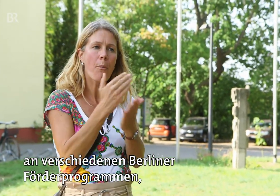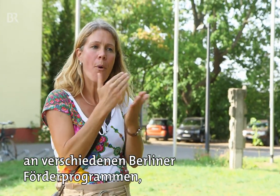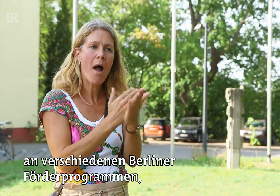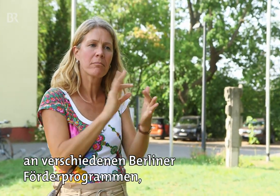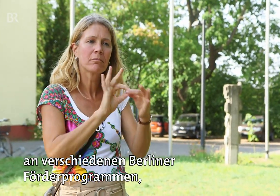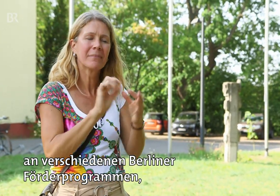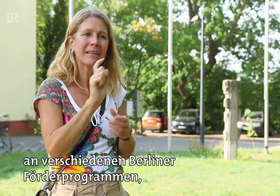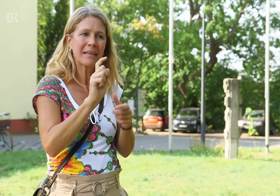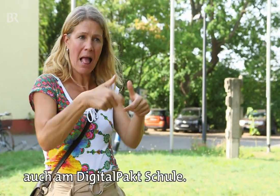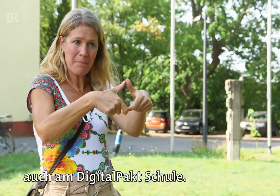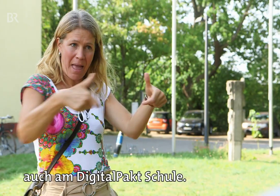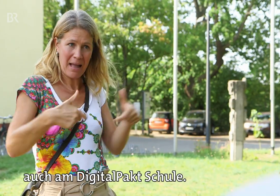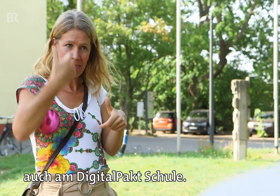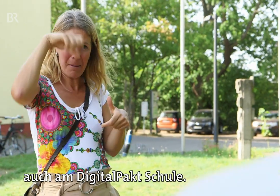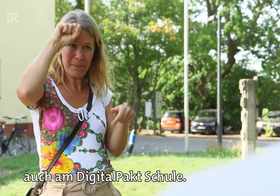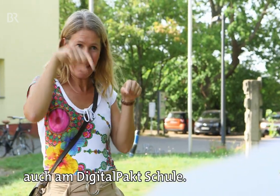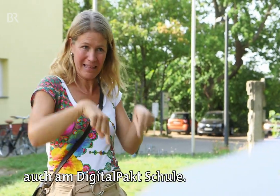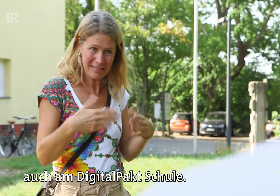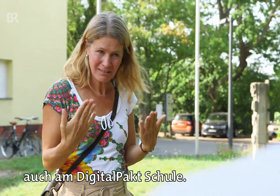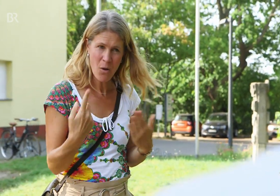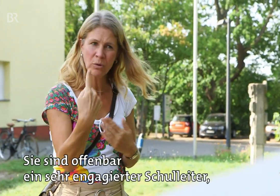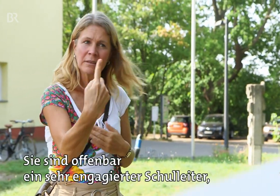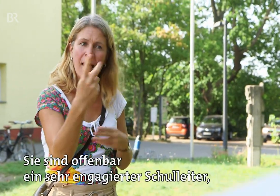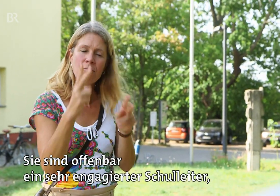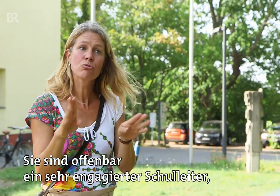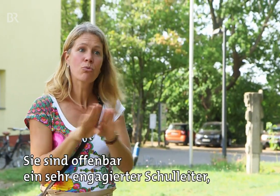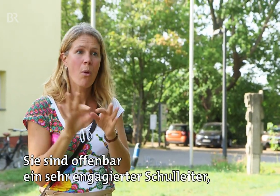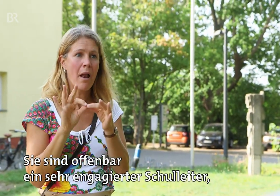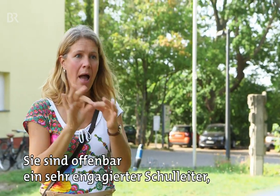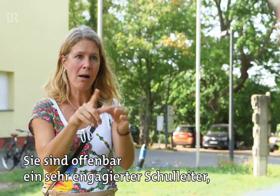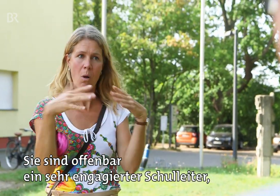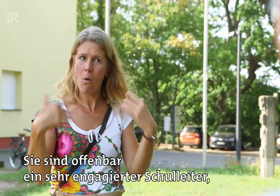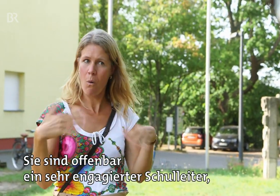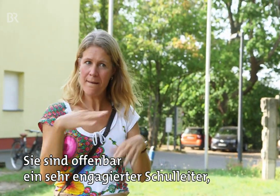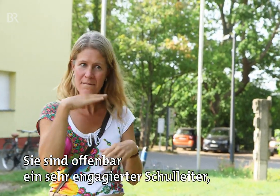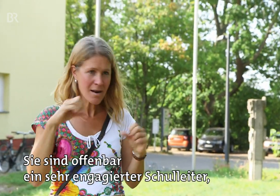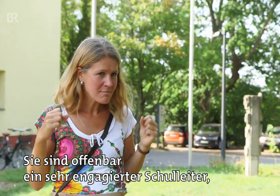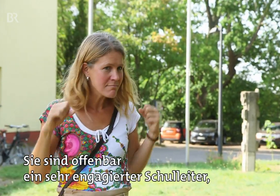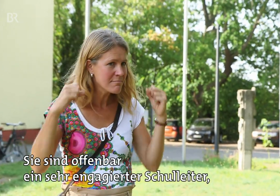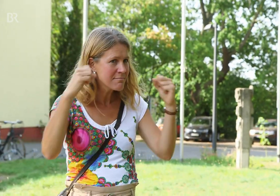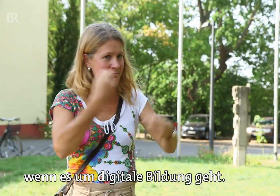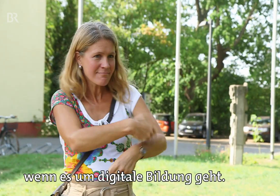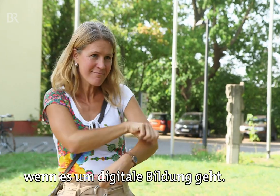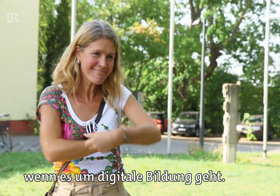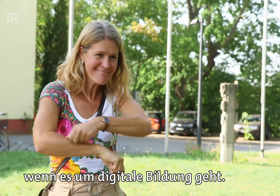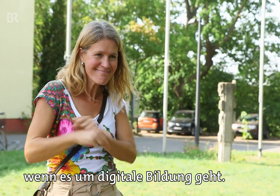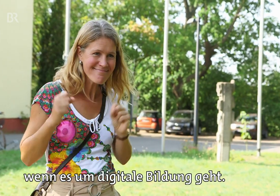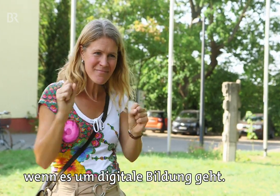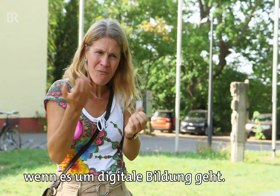Förderprogrammen, ja auch am Digital-Pakt Schule. Sie sind offenbar ein sehr engagierter Schulleiter, wenn es um digitale Bildung